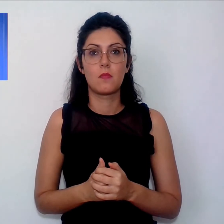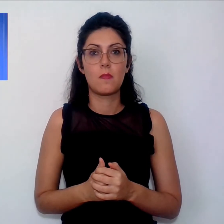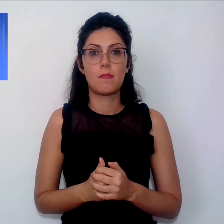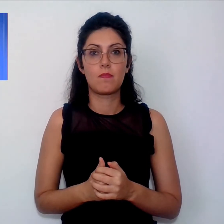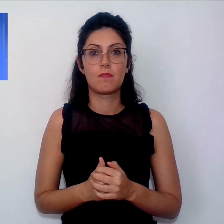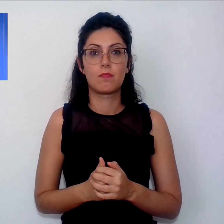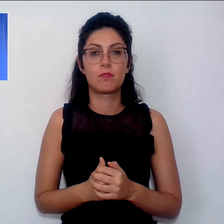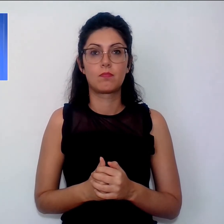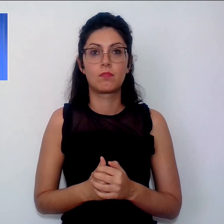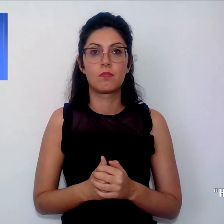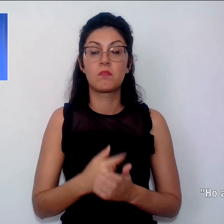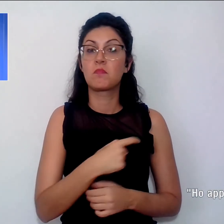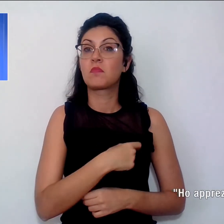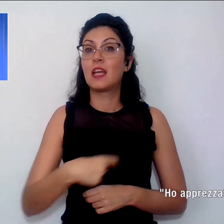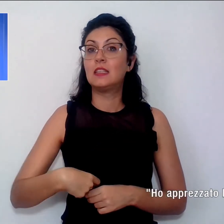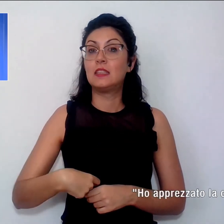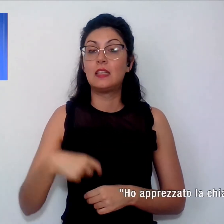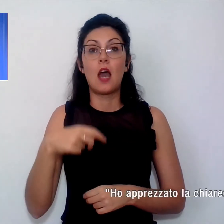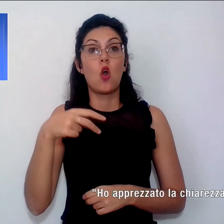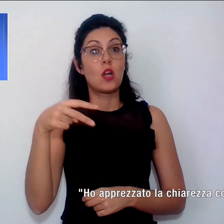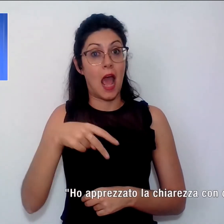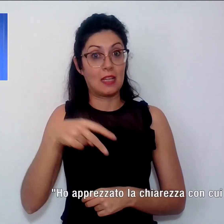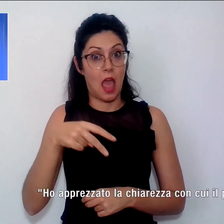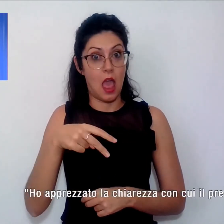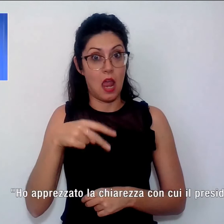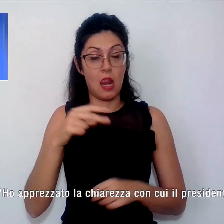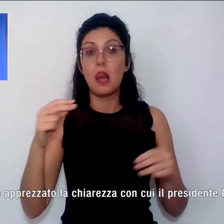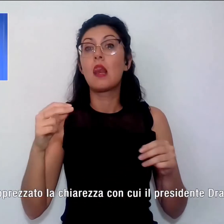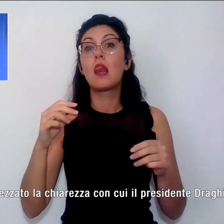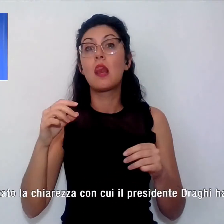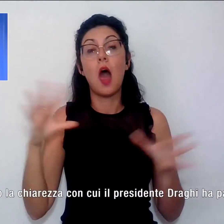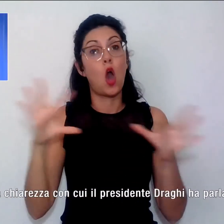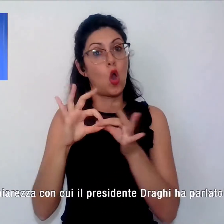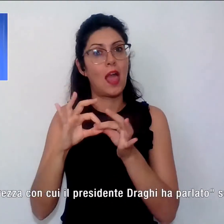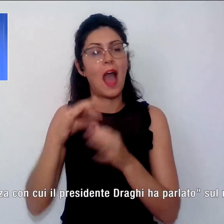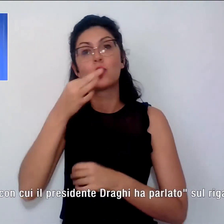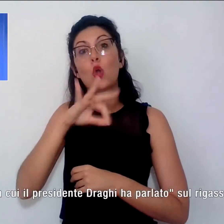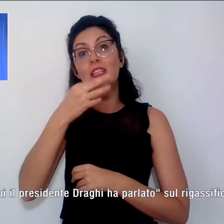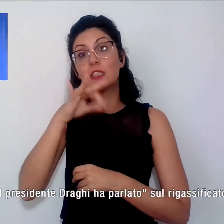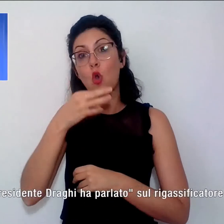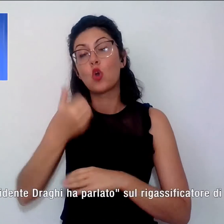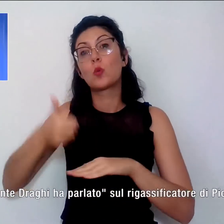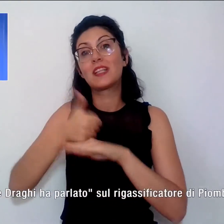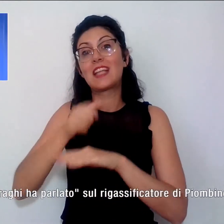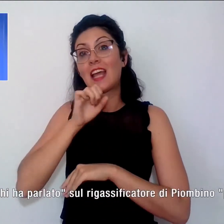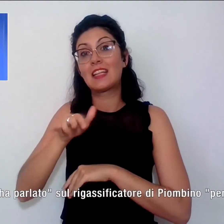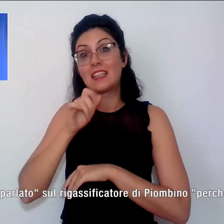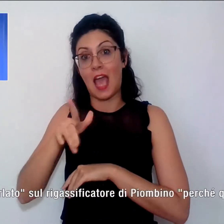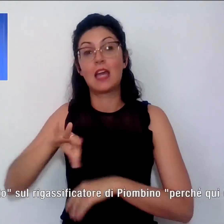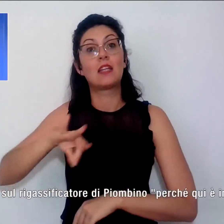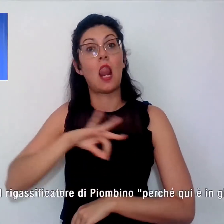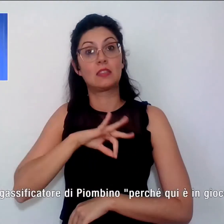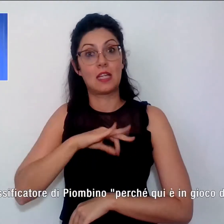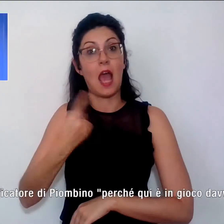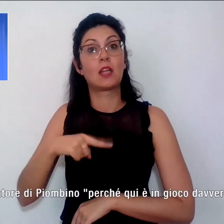Il sindaco Nardella, a proposito del discorso del presidente Draghi, tenuto questa mattina al Senato per il voto di fiducia,